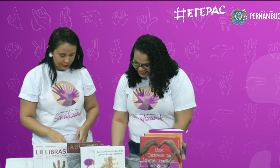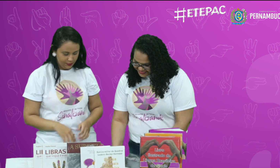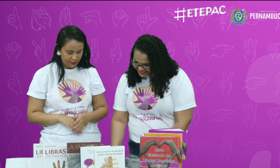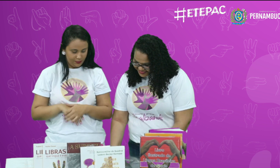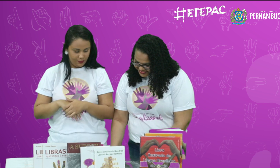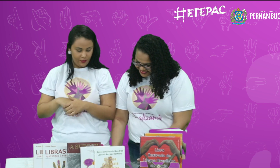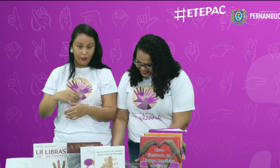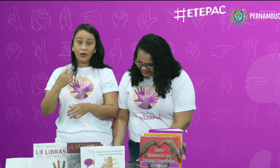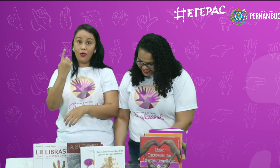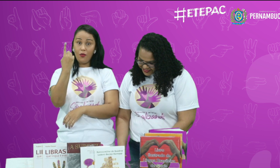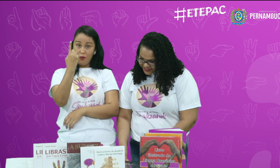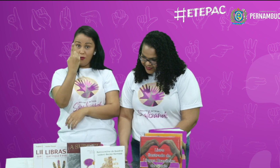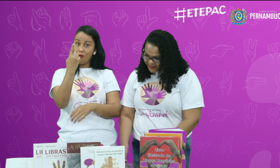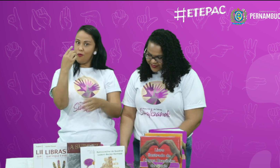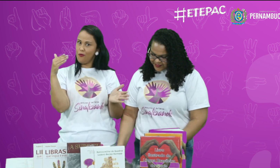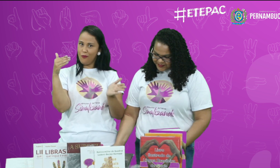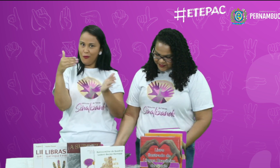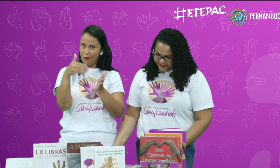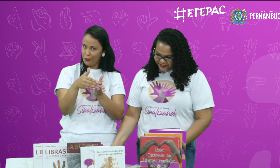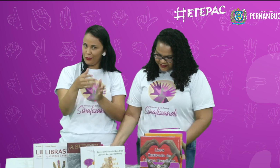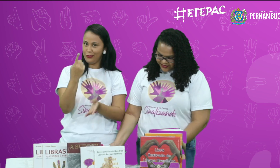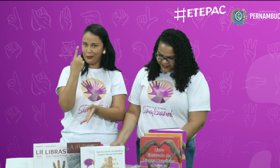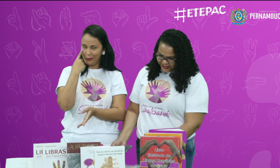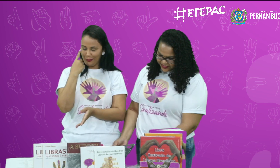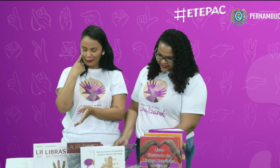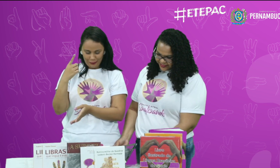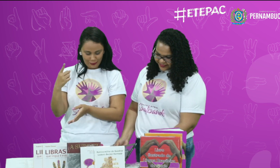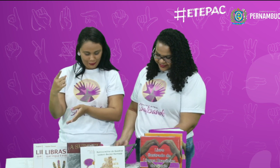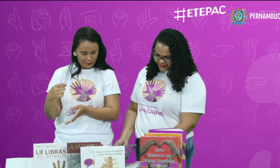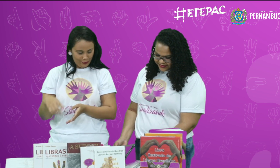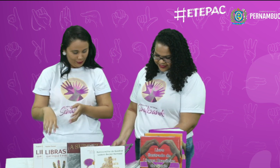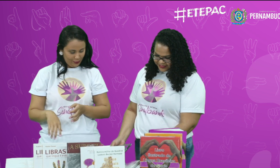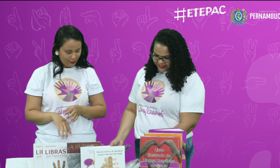Parabéns. Último, vamos ver o último.